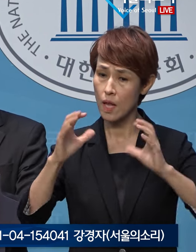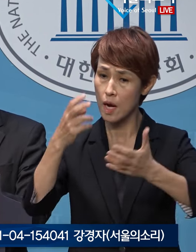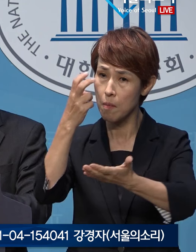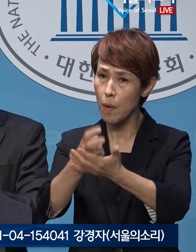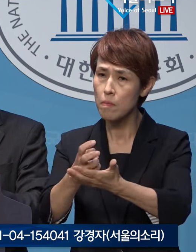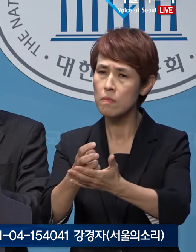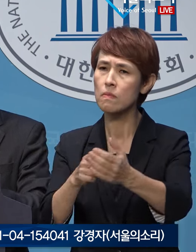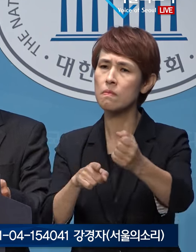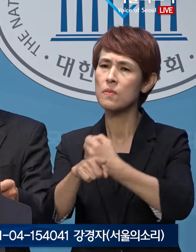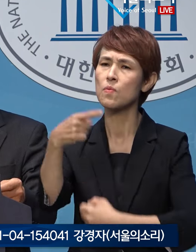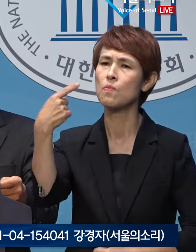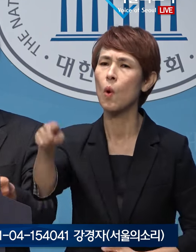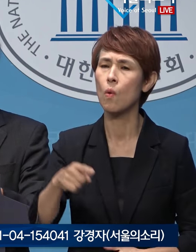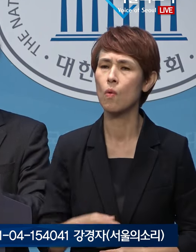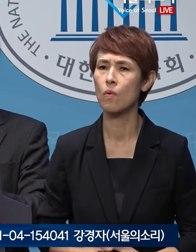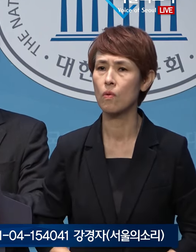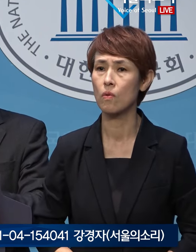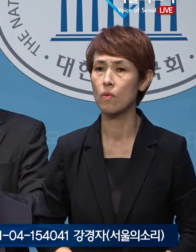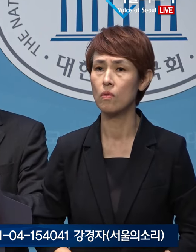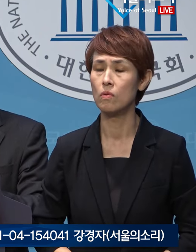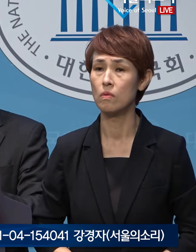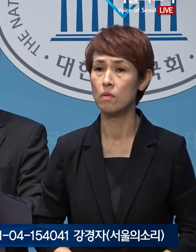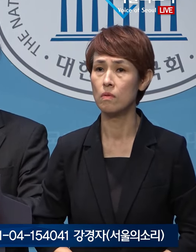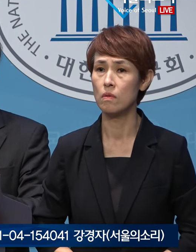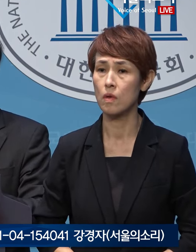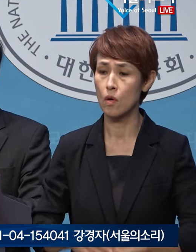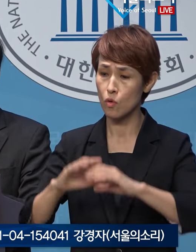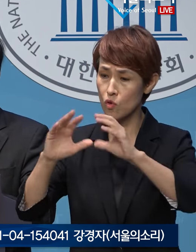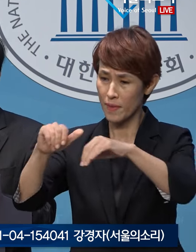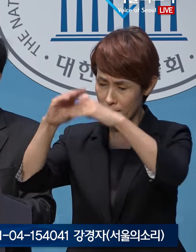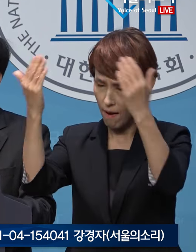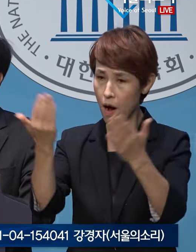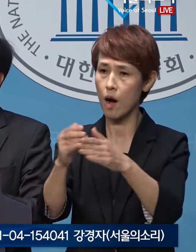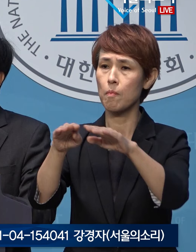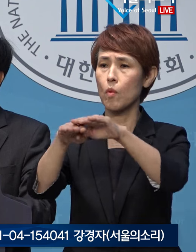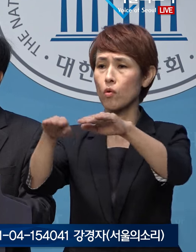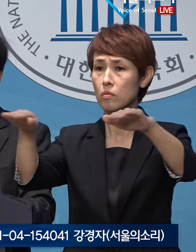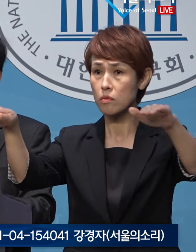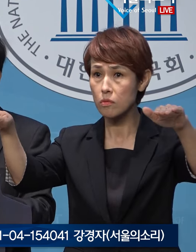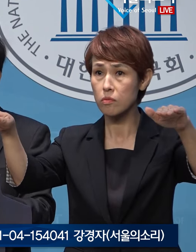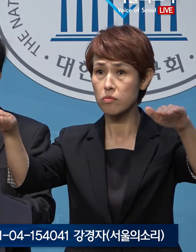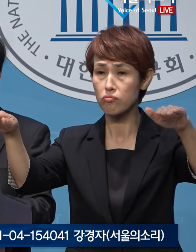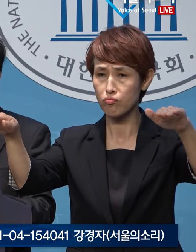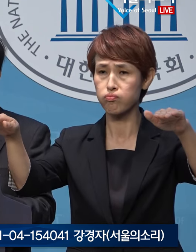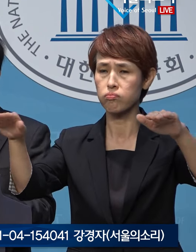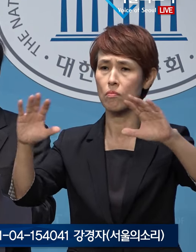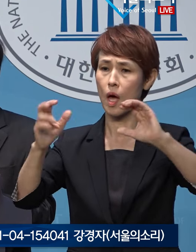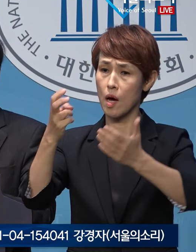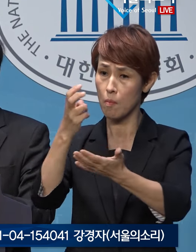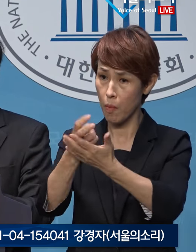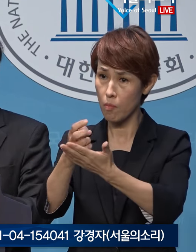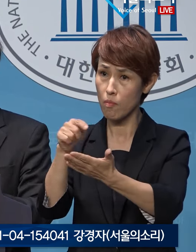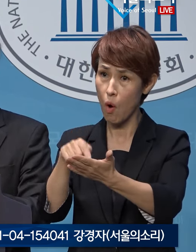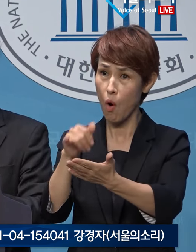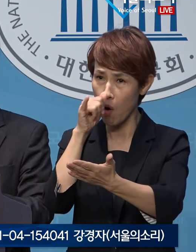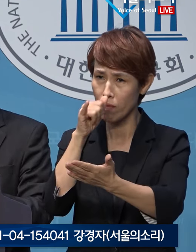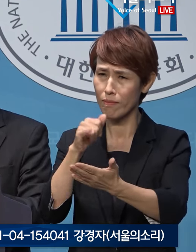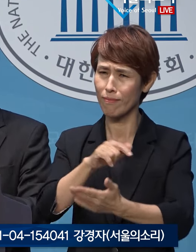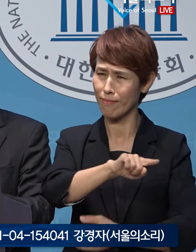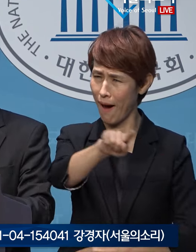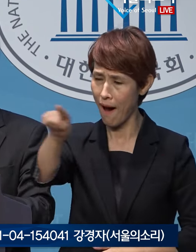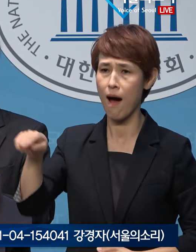무엇입니까? 모든 국민이 평등하다는 것은 굳이 헌법을 말하지 않아도 누구나